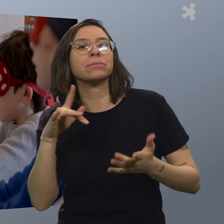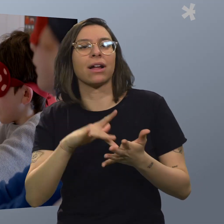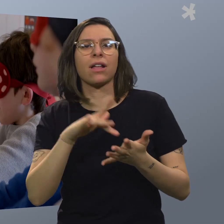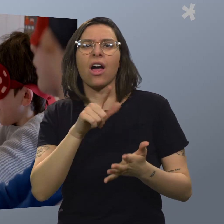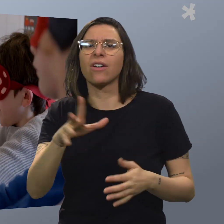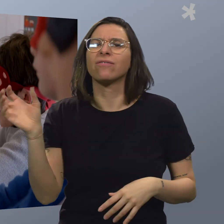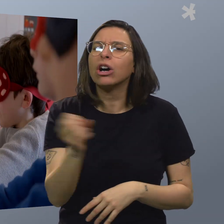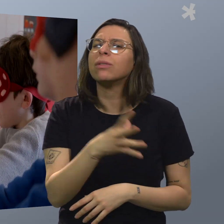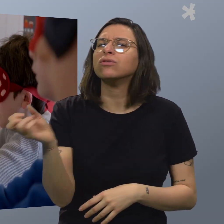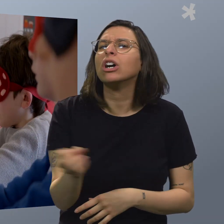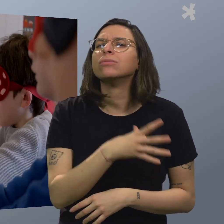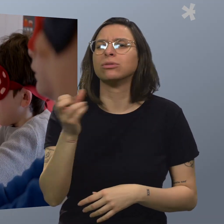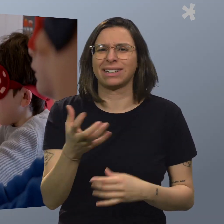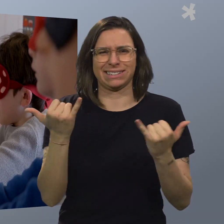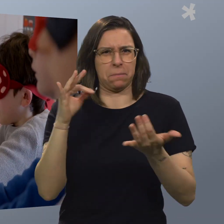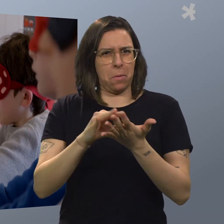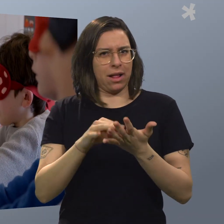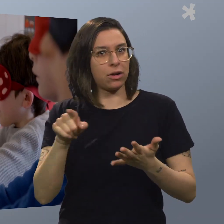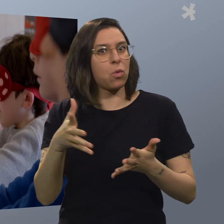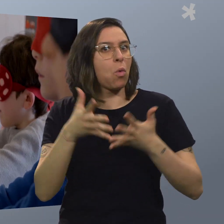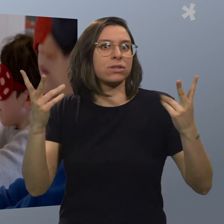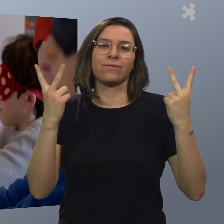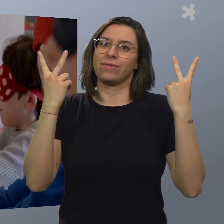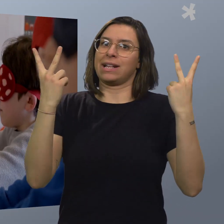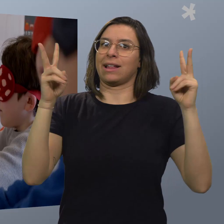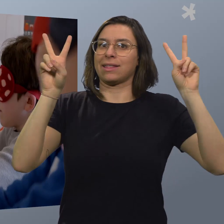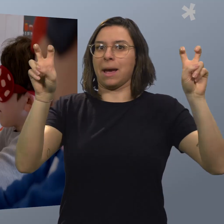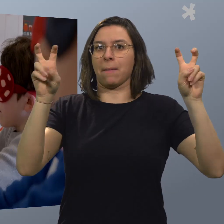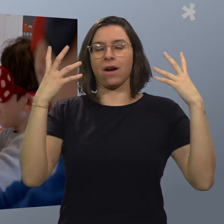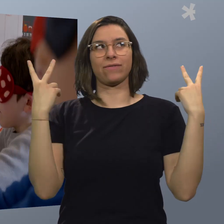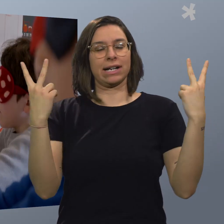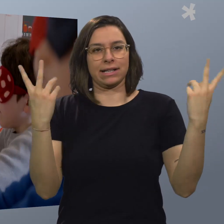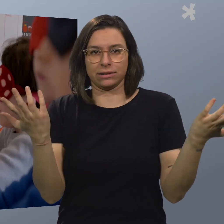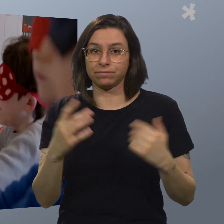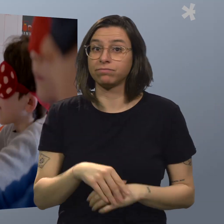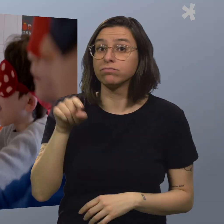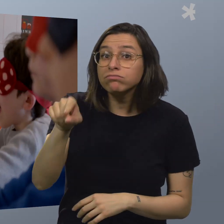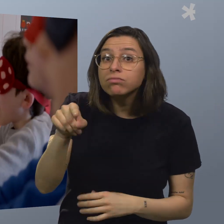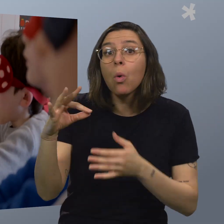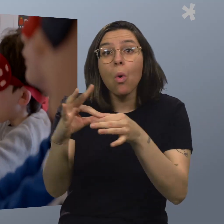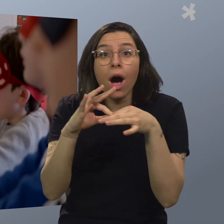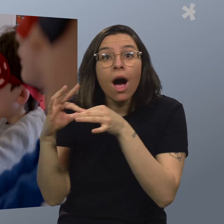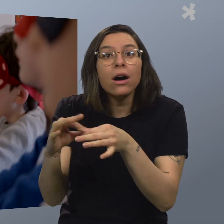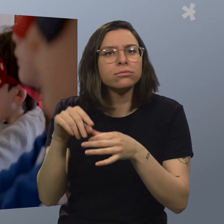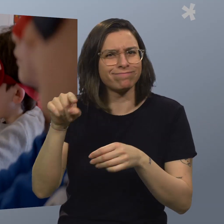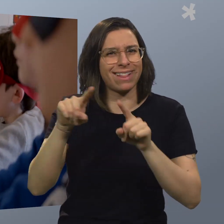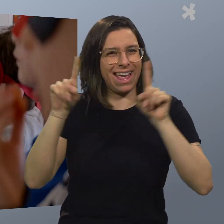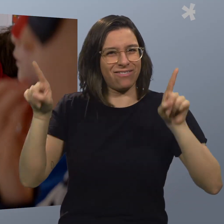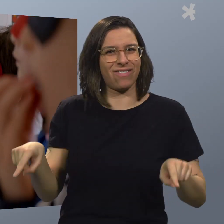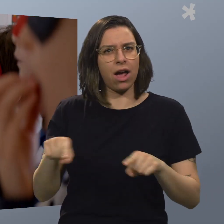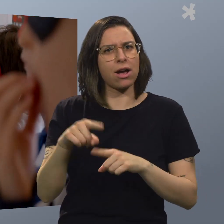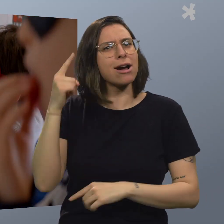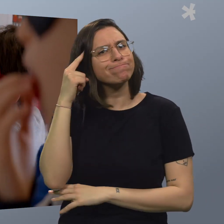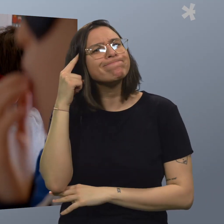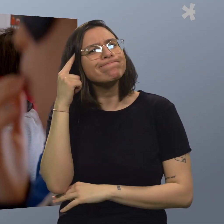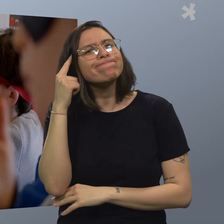Lebensmittelverschwendung ein großes Thema ist und Lebensmittel weggeschmissen werden, hat sich